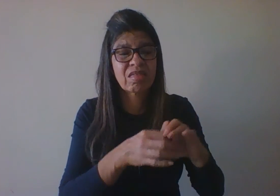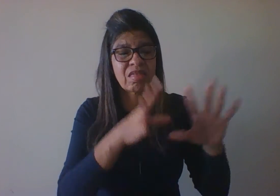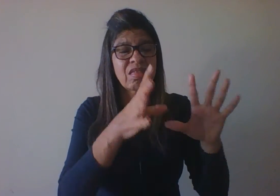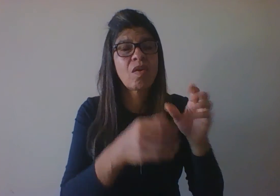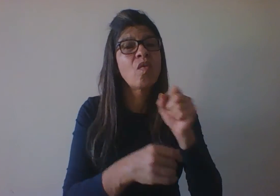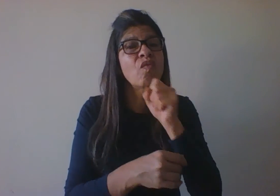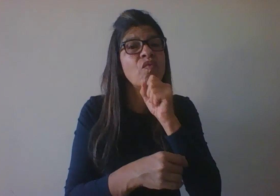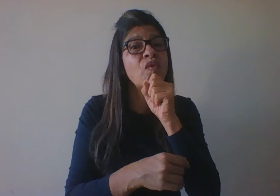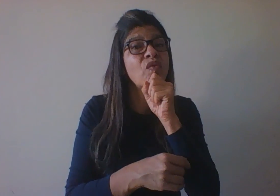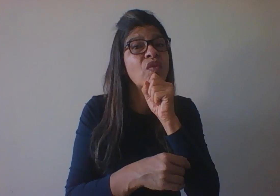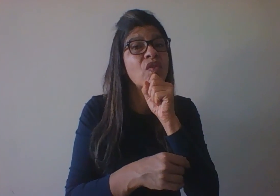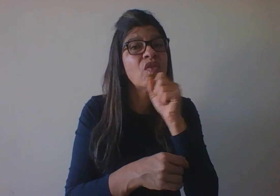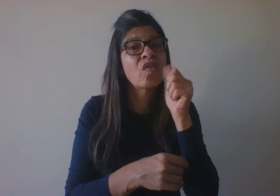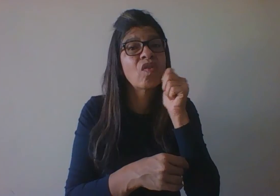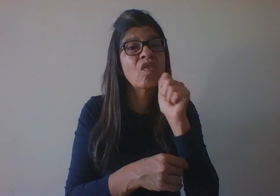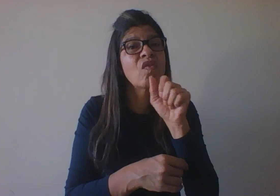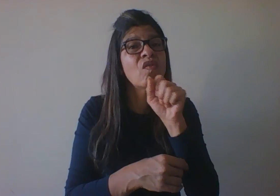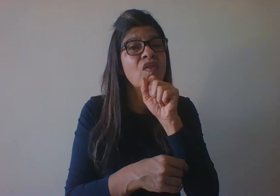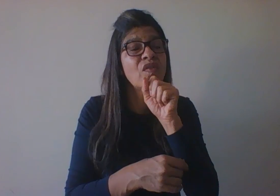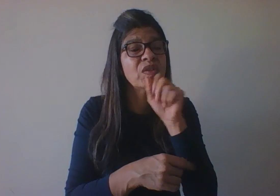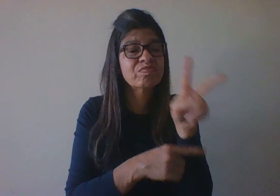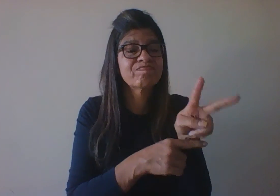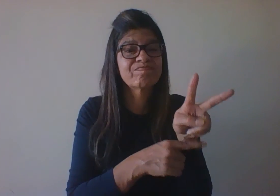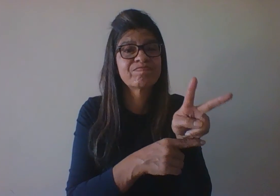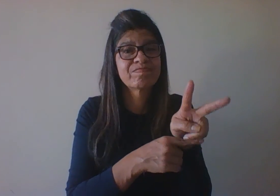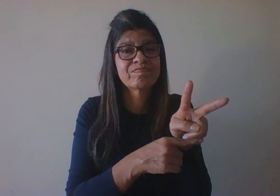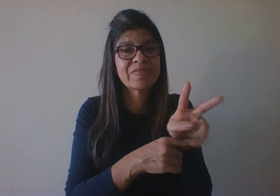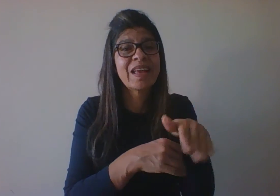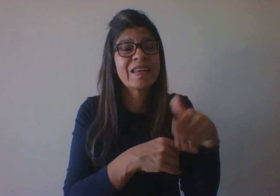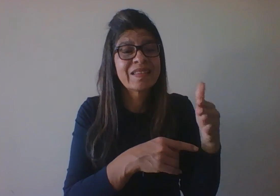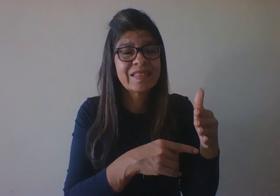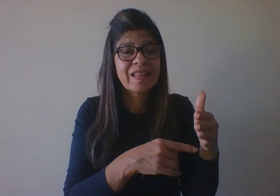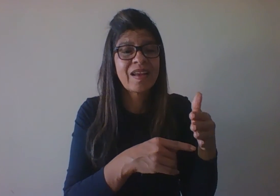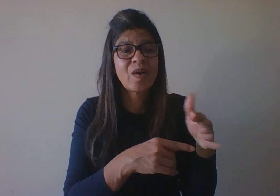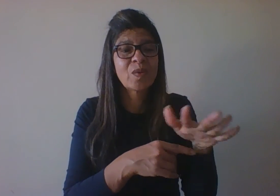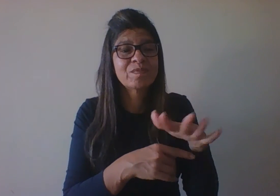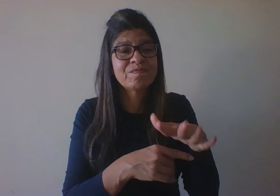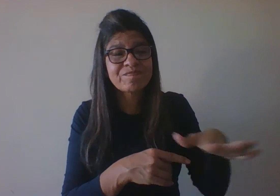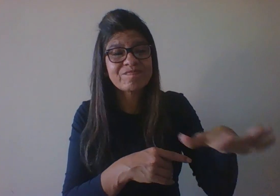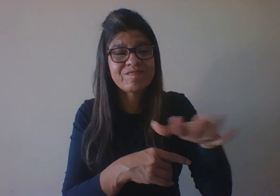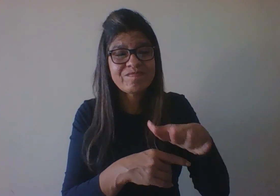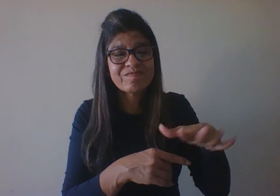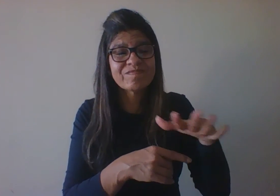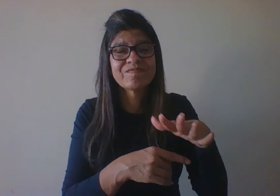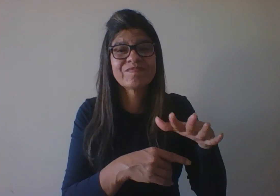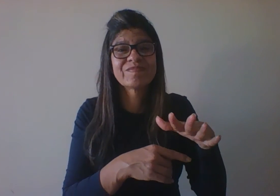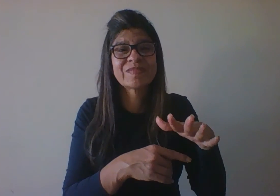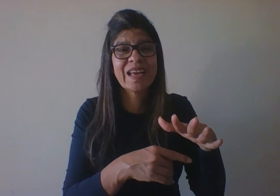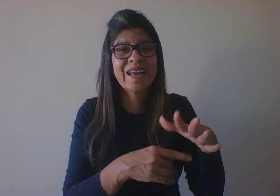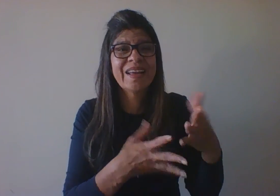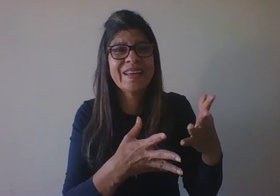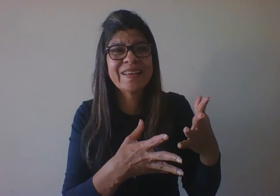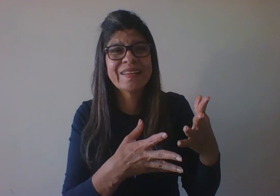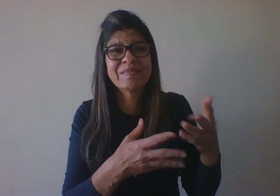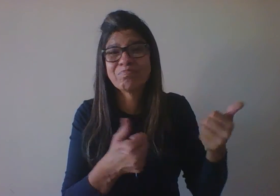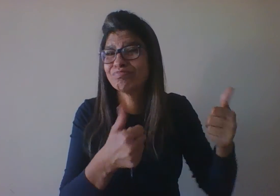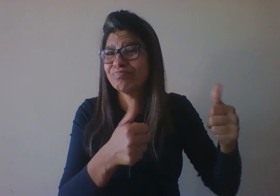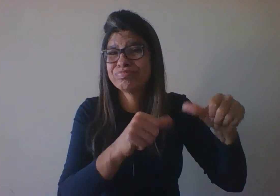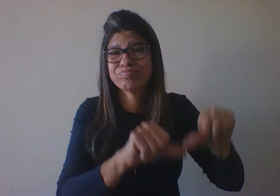menos favoráveis para o desenvolvimento desse feto. E ainda para complementar é porque eu falei que o